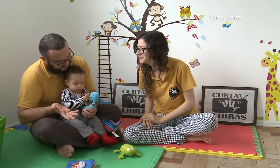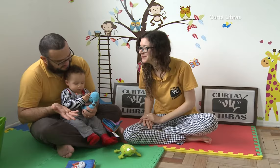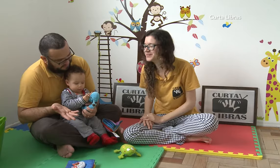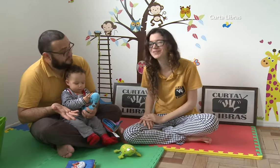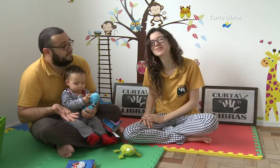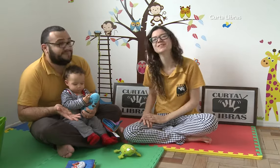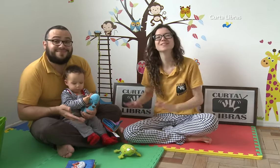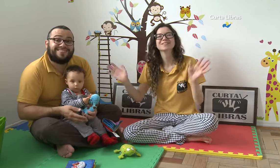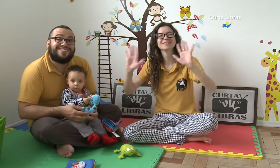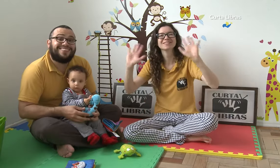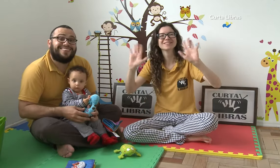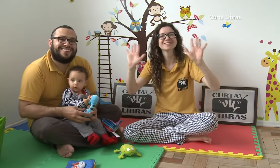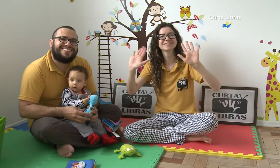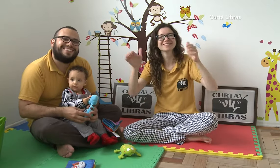Oi. Oi.